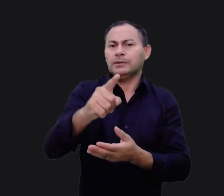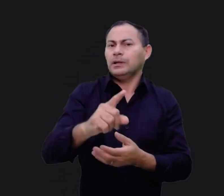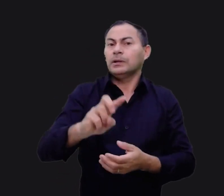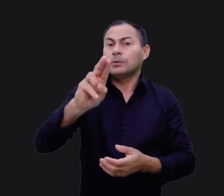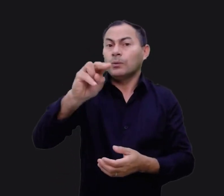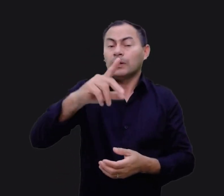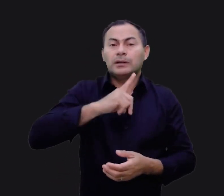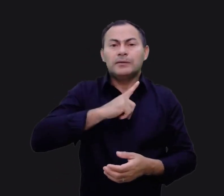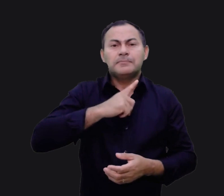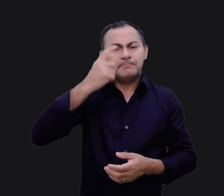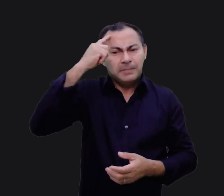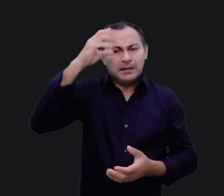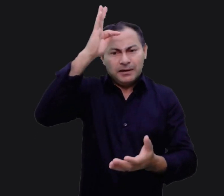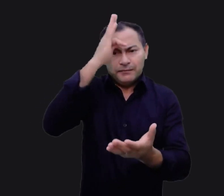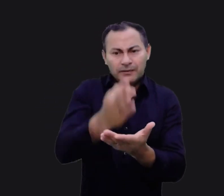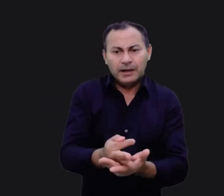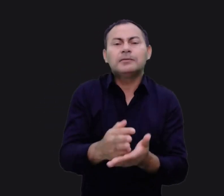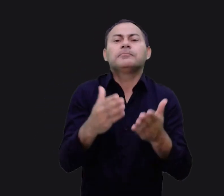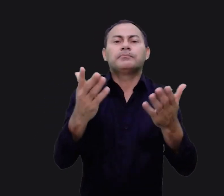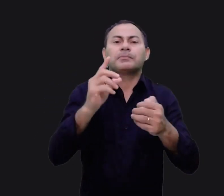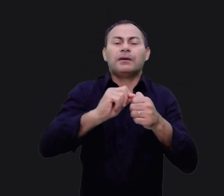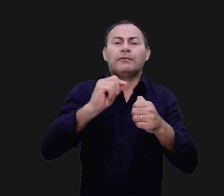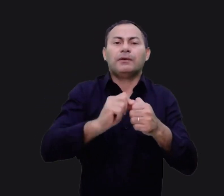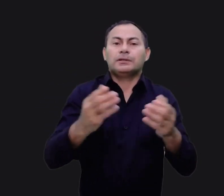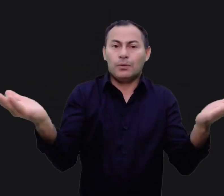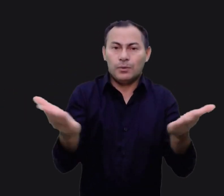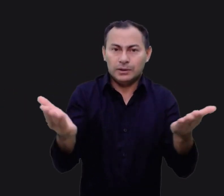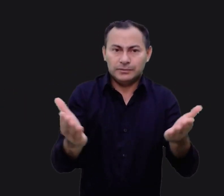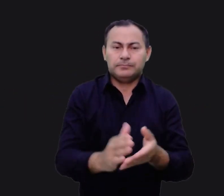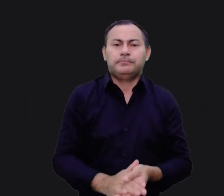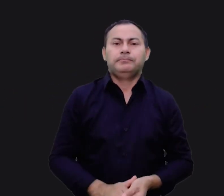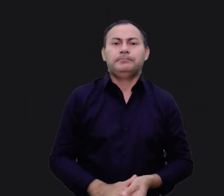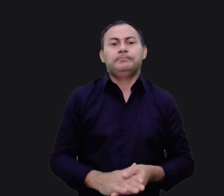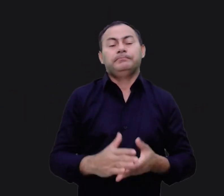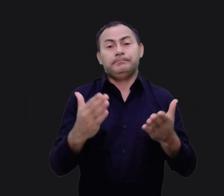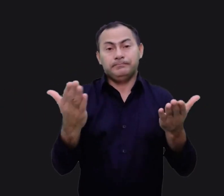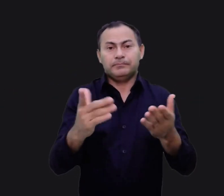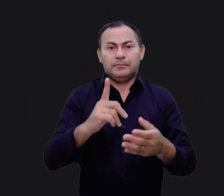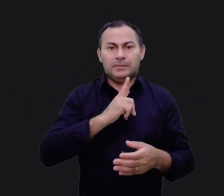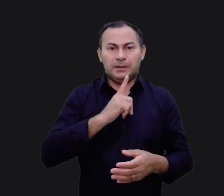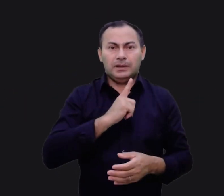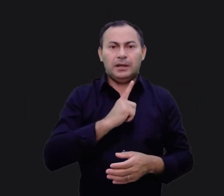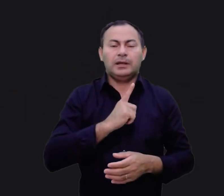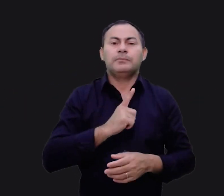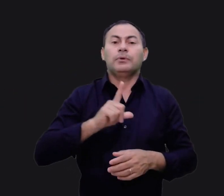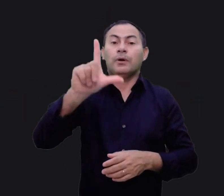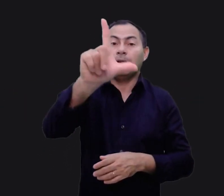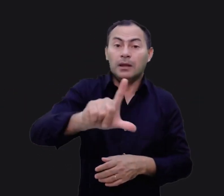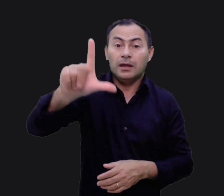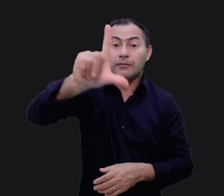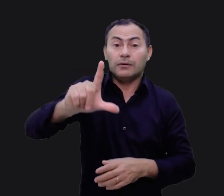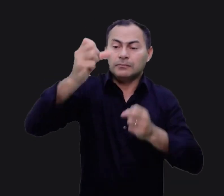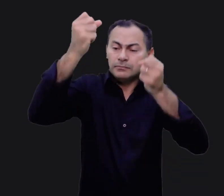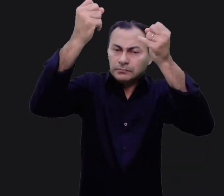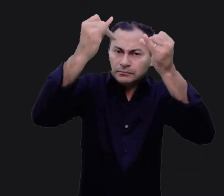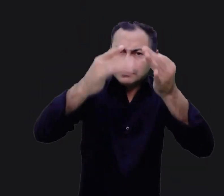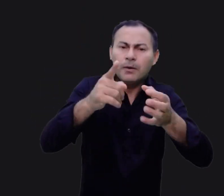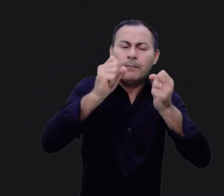Se você nunca tomou esse passo de fé, então faça isso hoje. Inclusive, temos literatura que explica como você